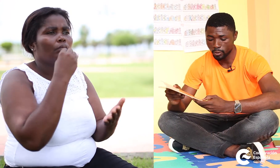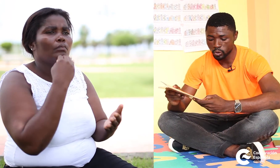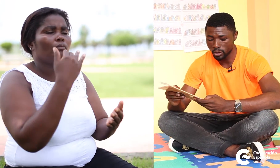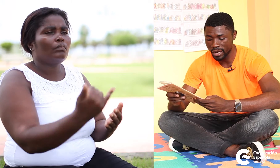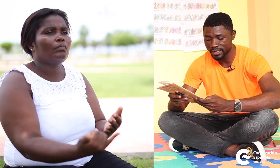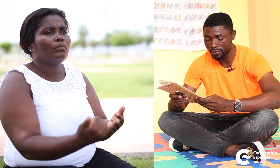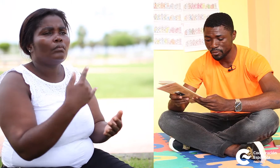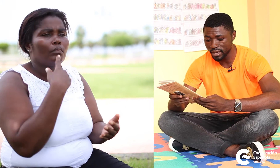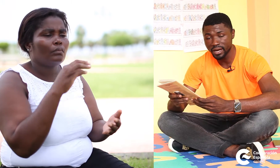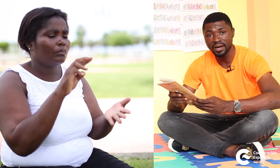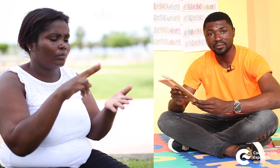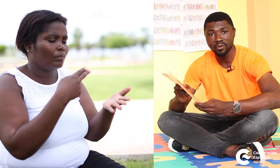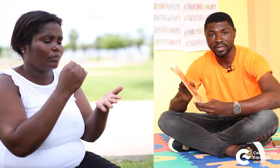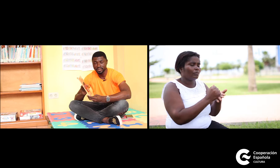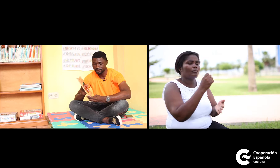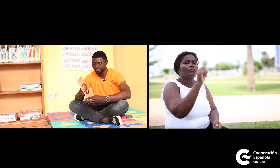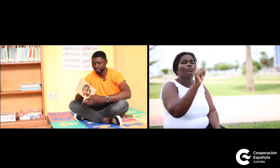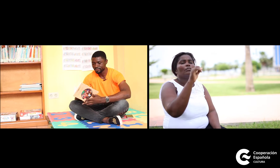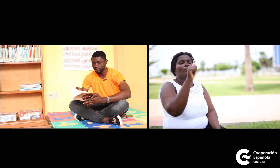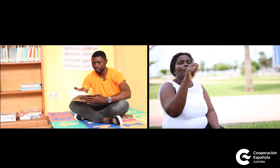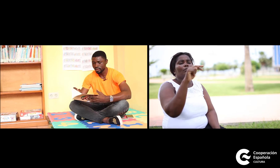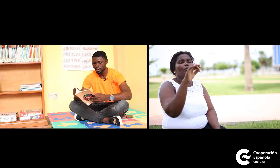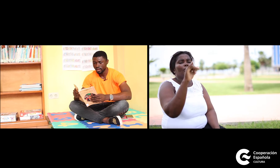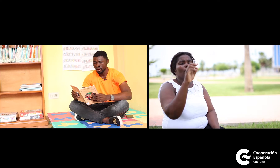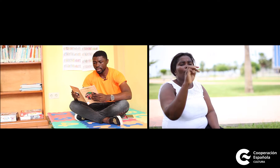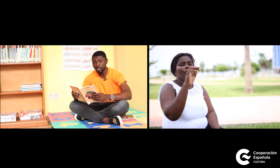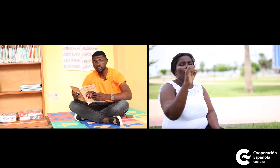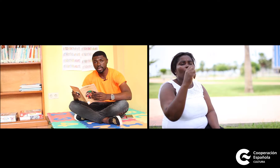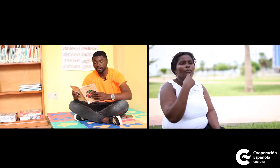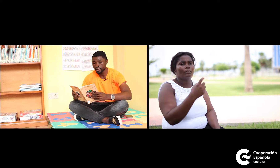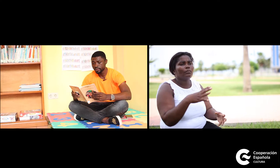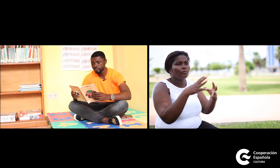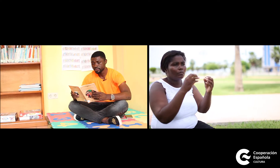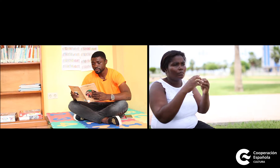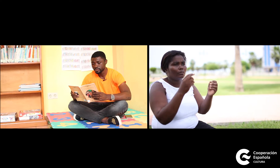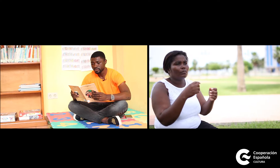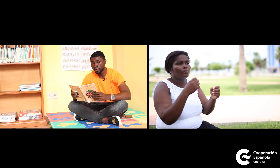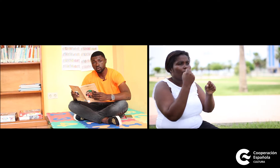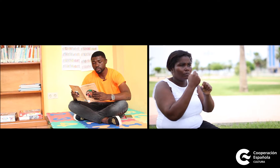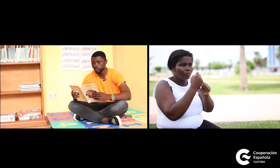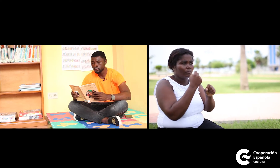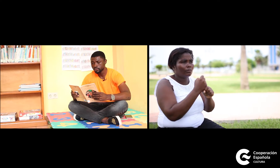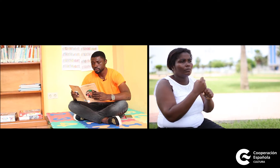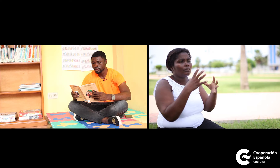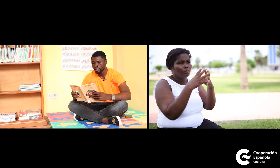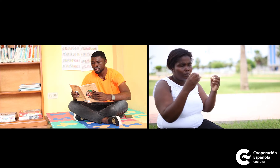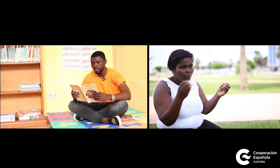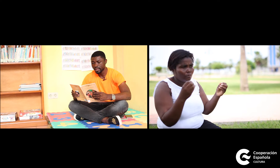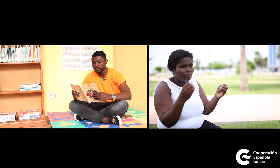autor Anselmo Biaka Moete. El título de la obra del cuento es